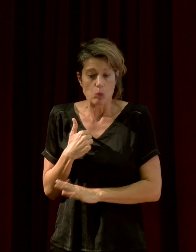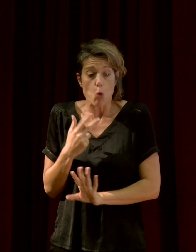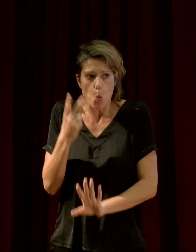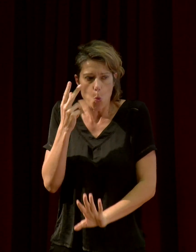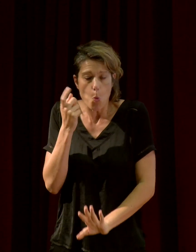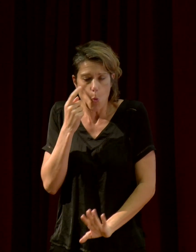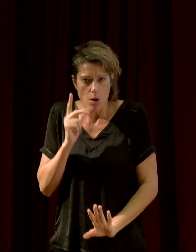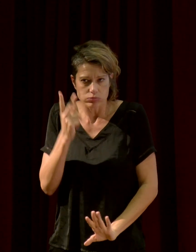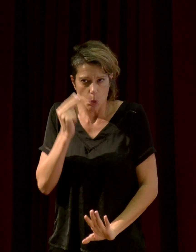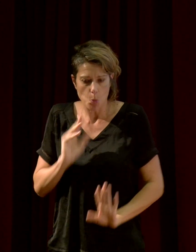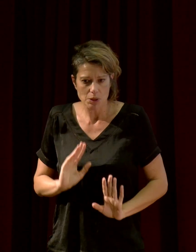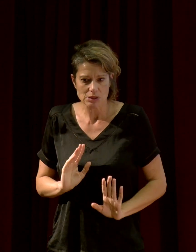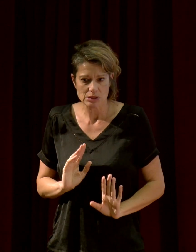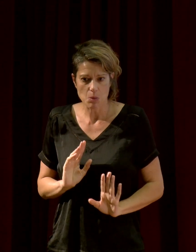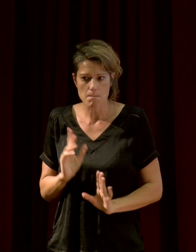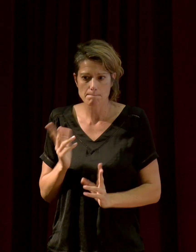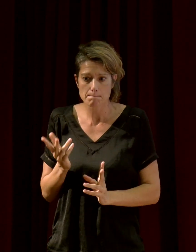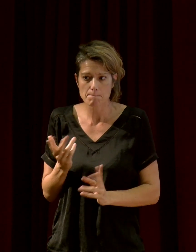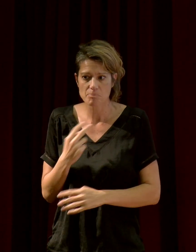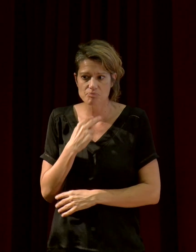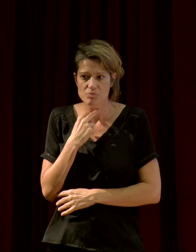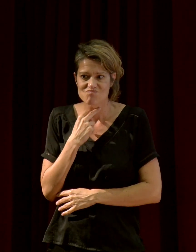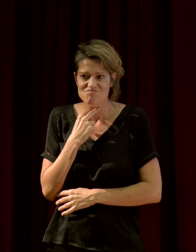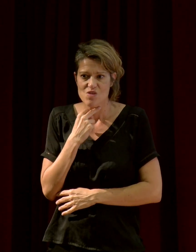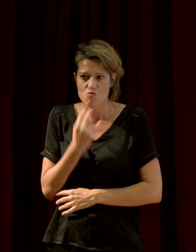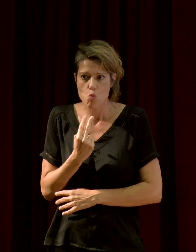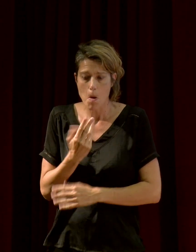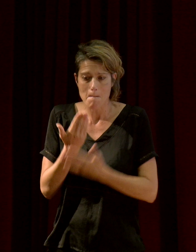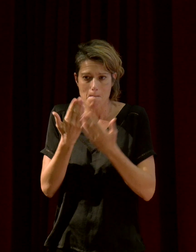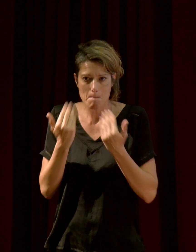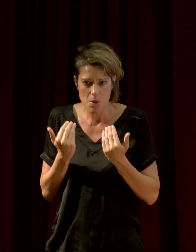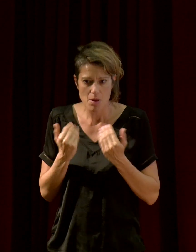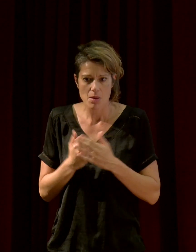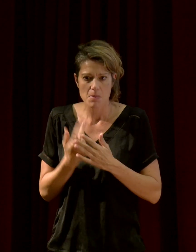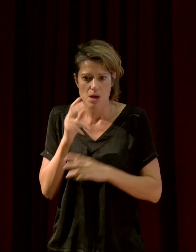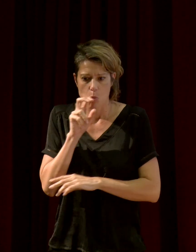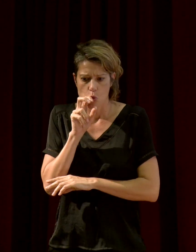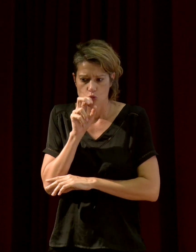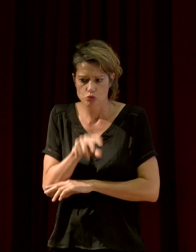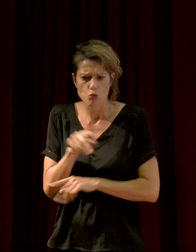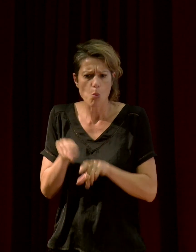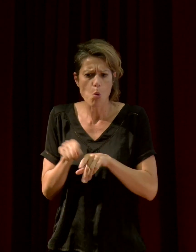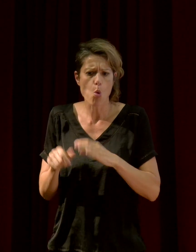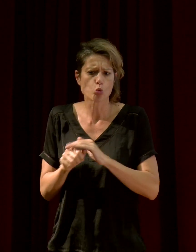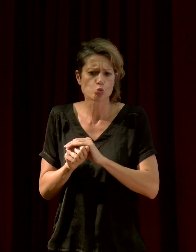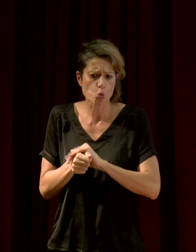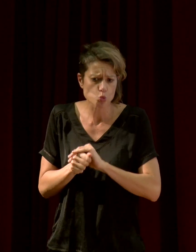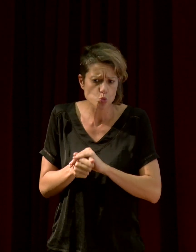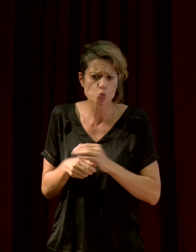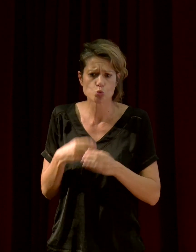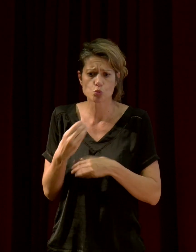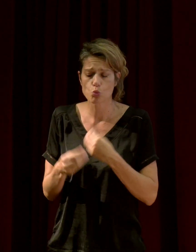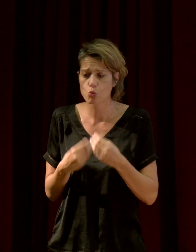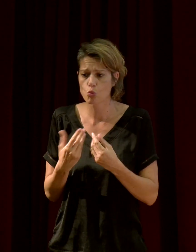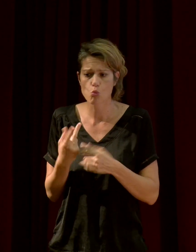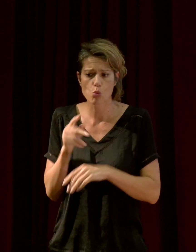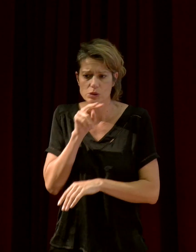C'est un appareil vocal, qu'il souffle comme des reptiles actuellement, tortues, tortues ou